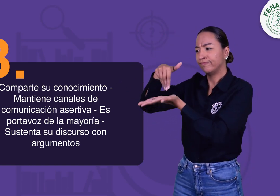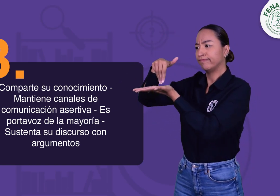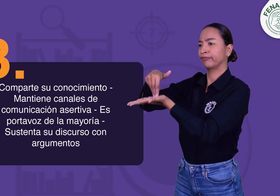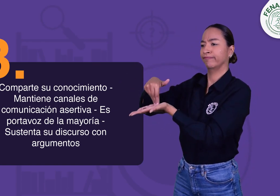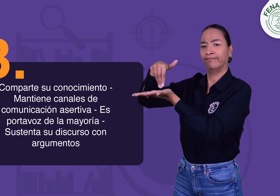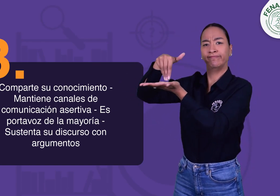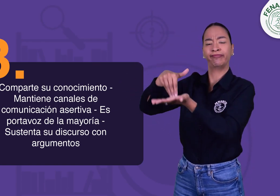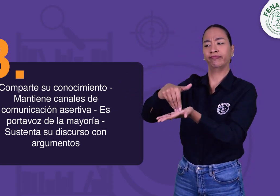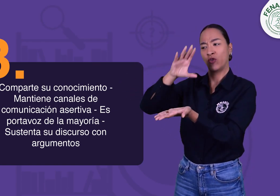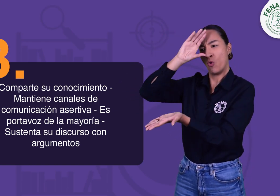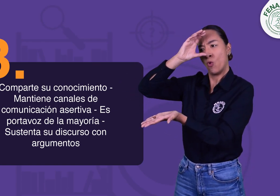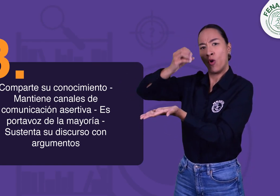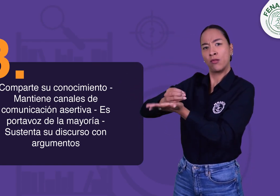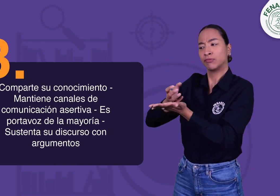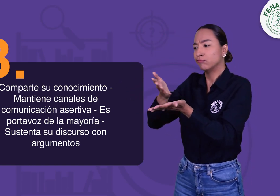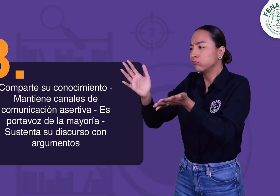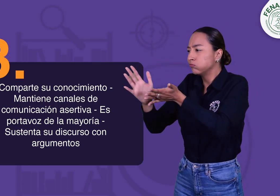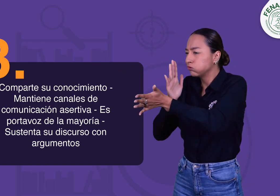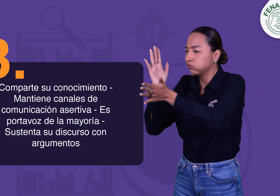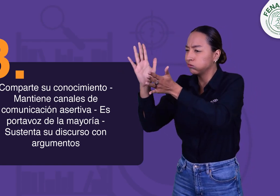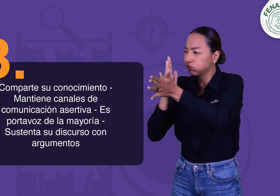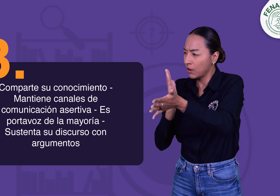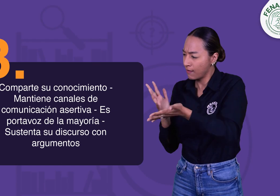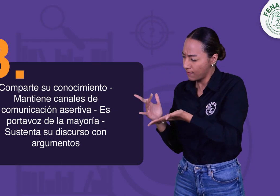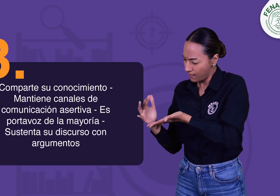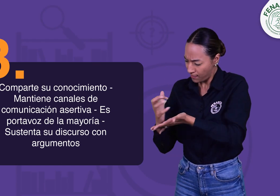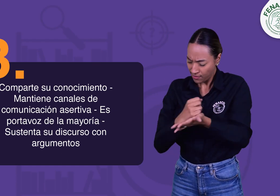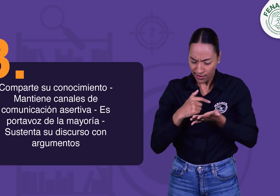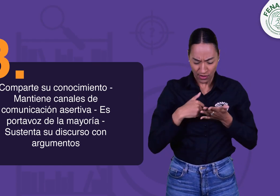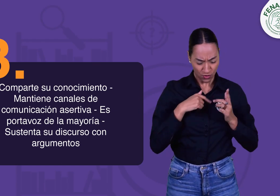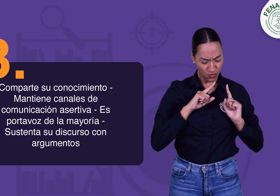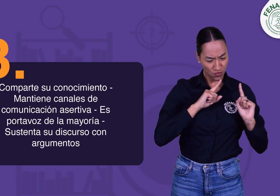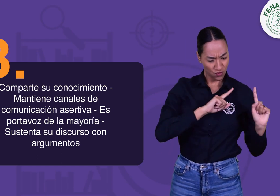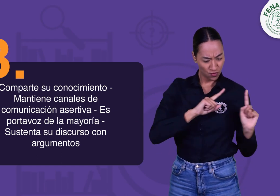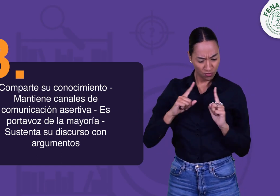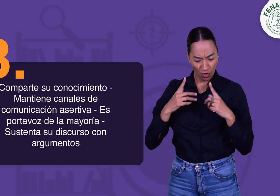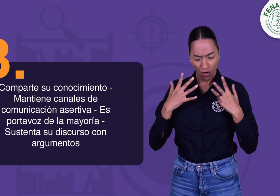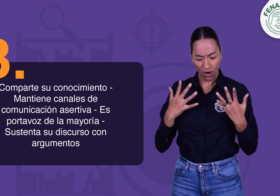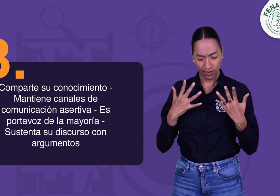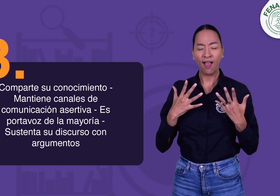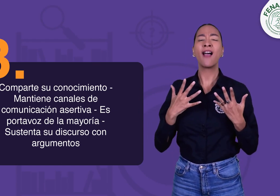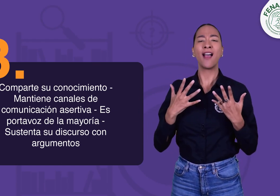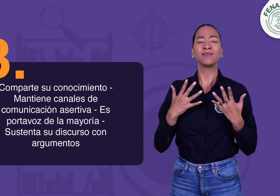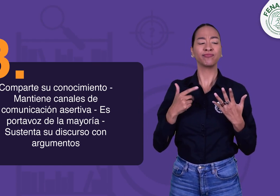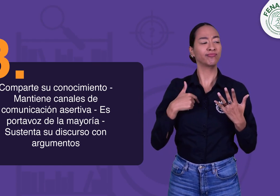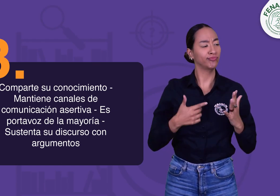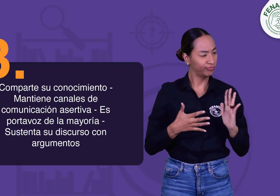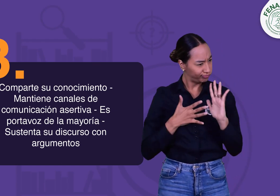Es portavoz de la mayoría. Sustenta su discurso con argumentos.